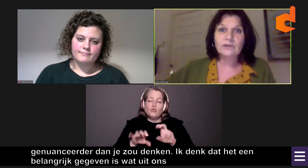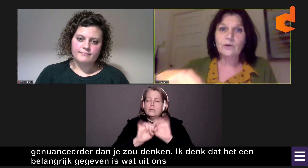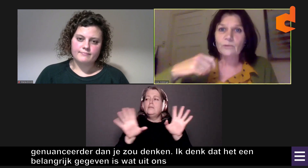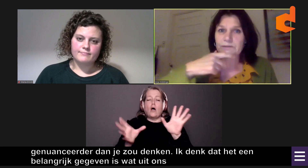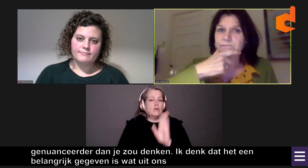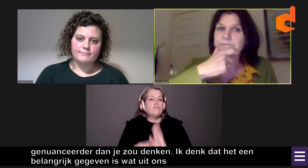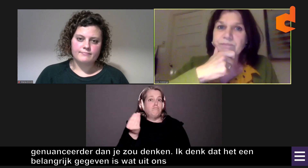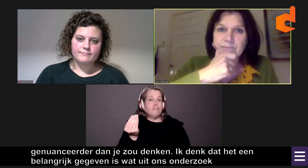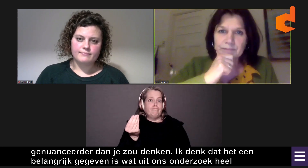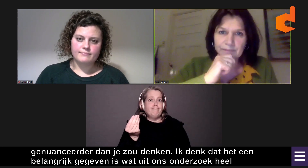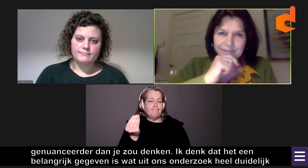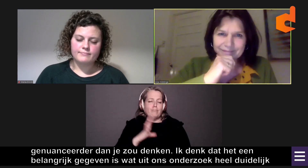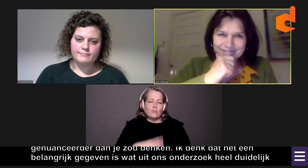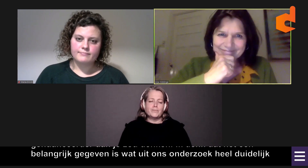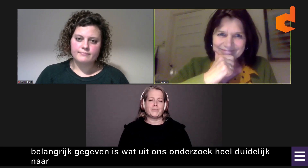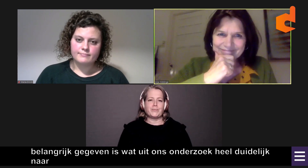voren is gekomen.